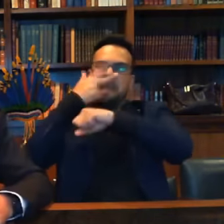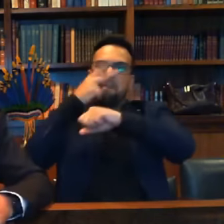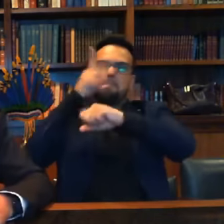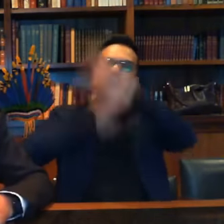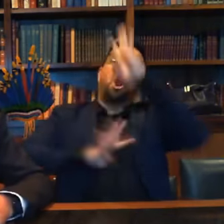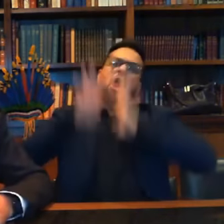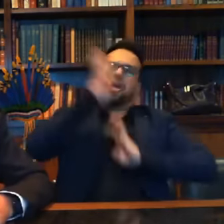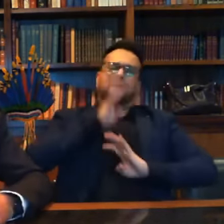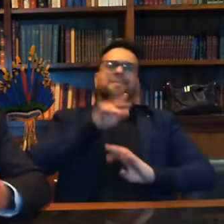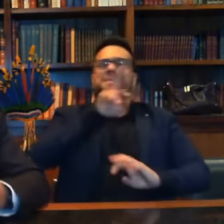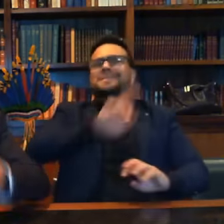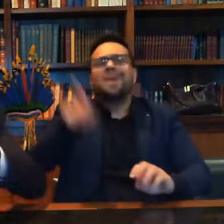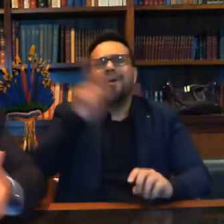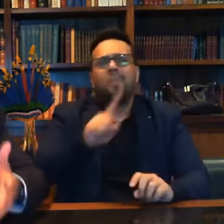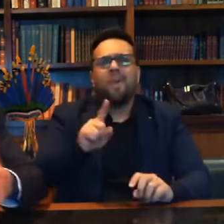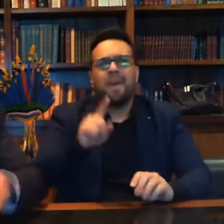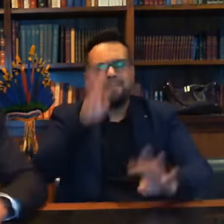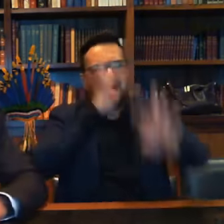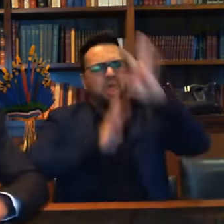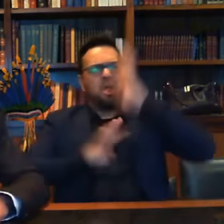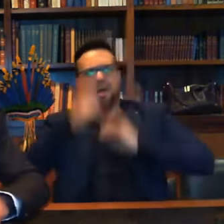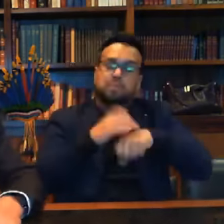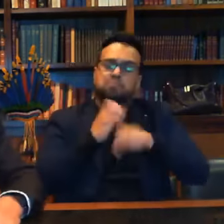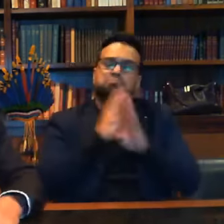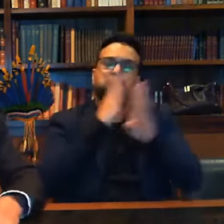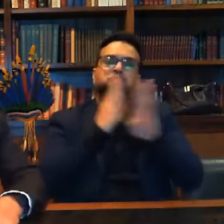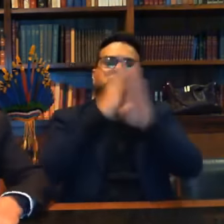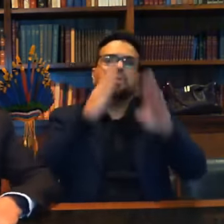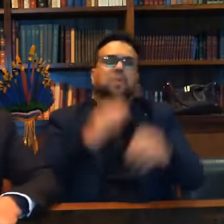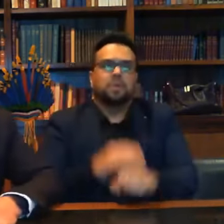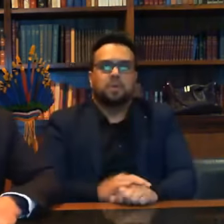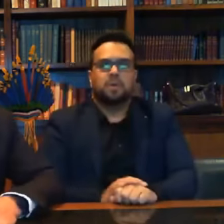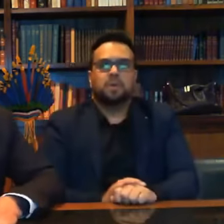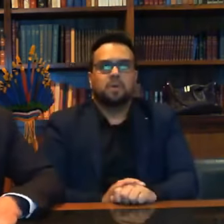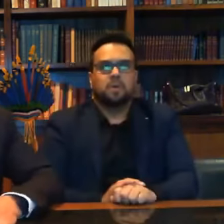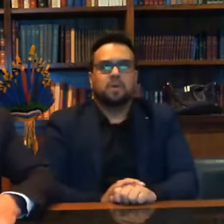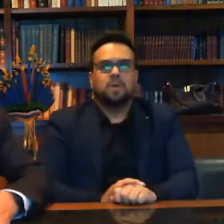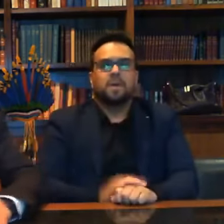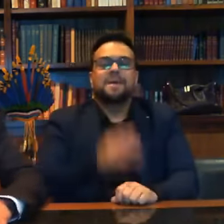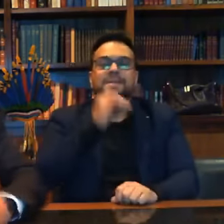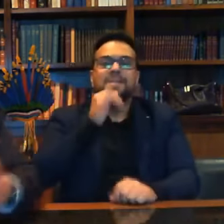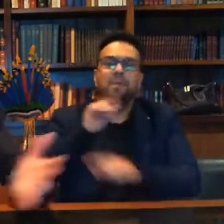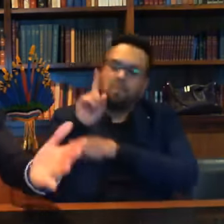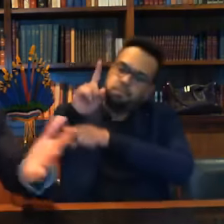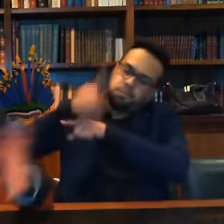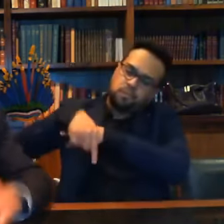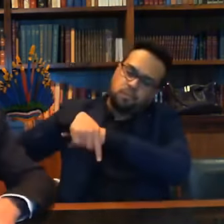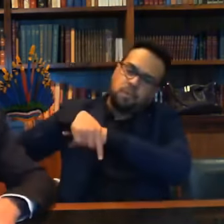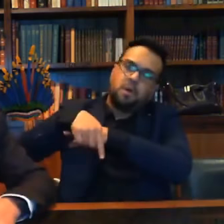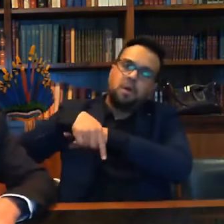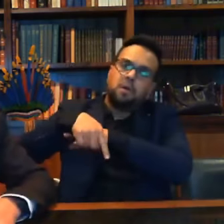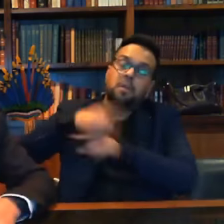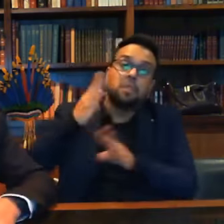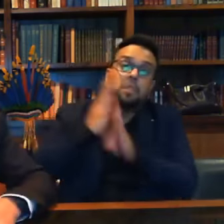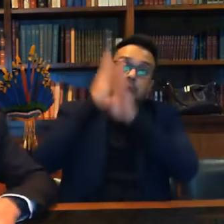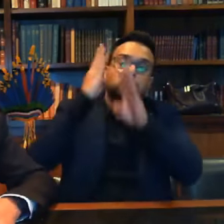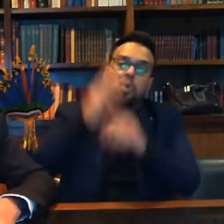atacando. Vocês estão matando pessoas. Olha a disfunção erétil. Foi por acaso.